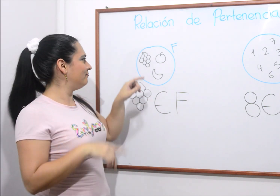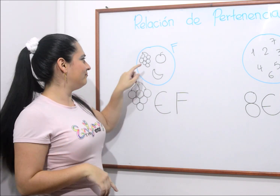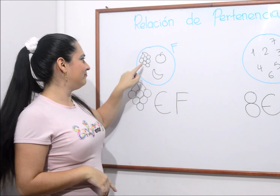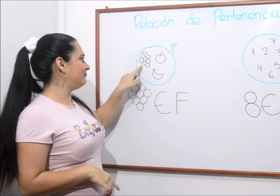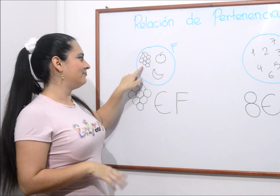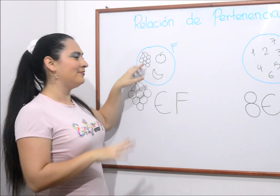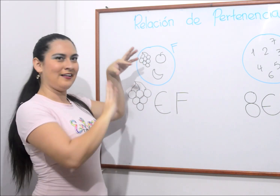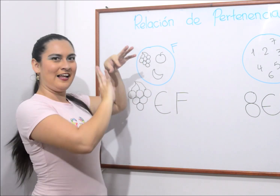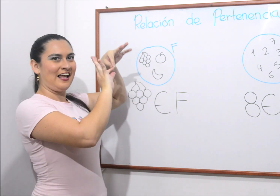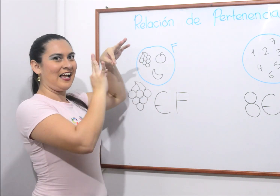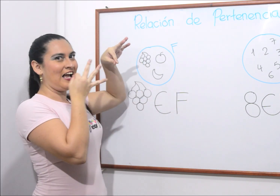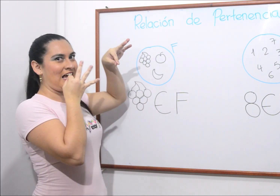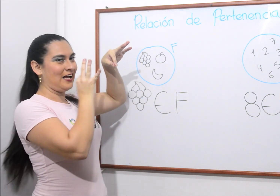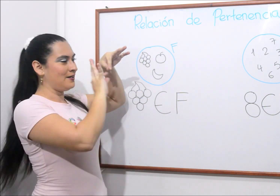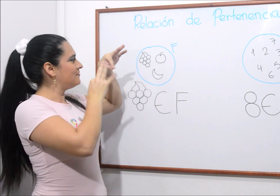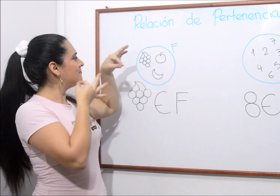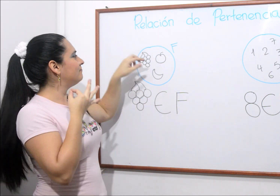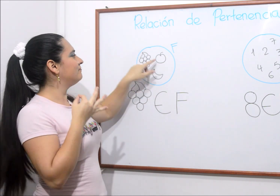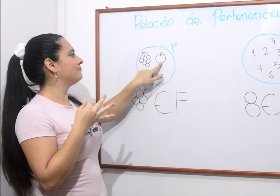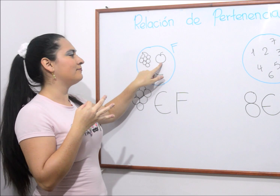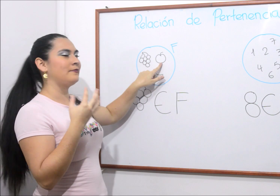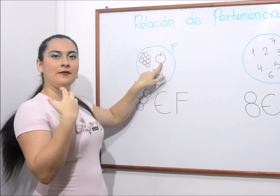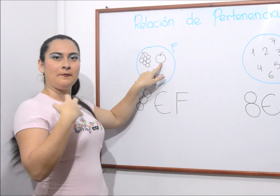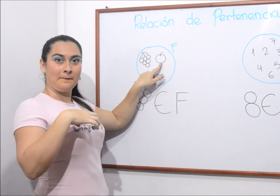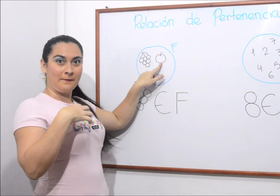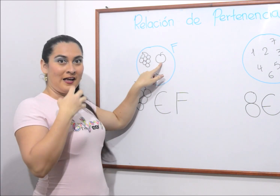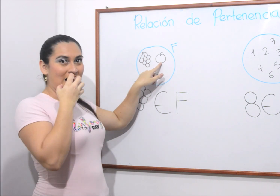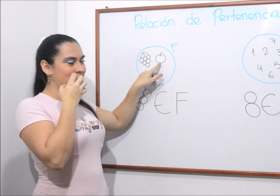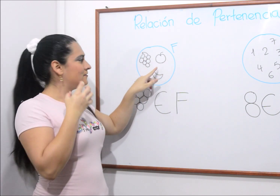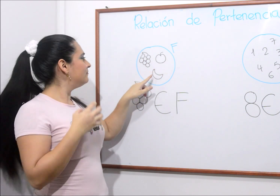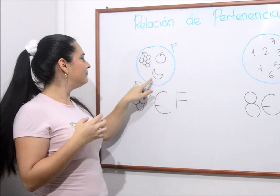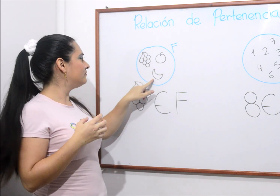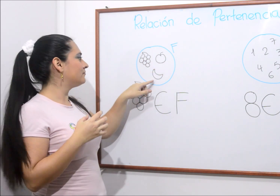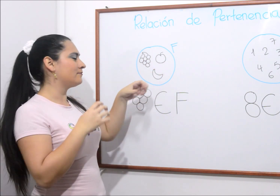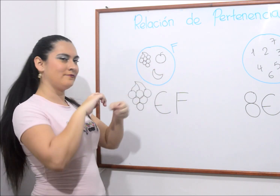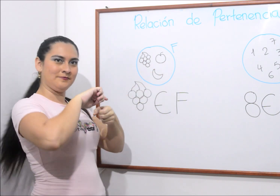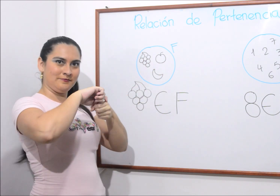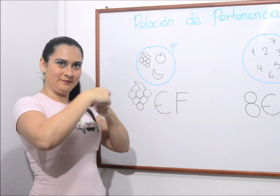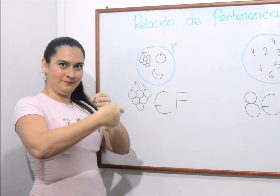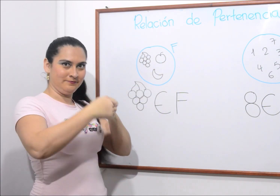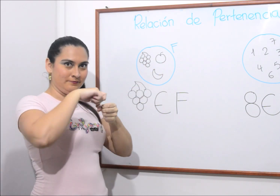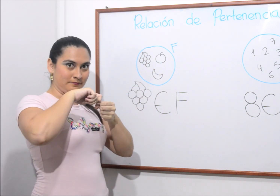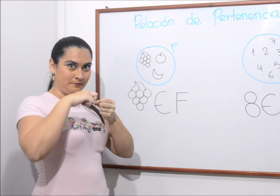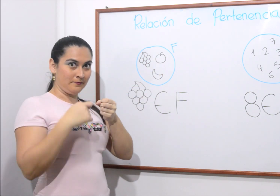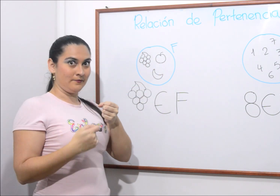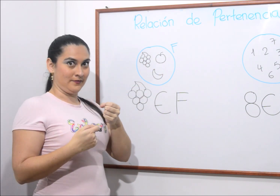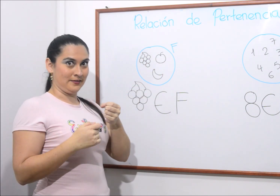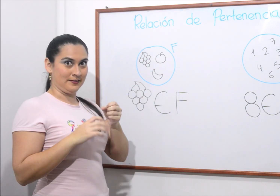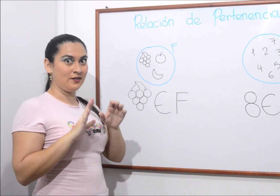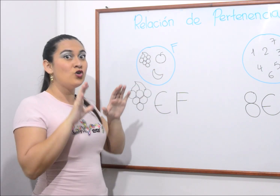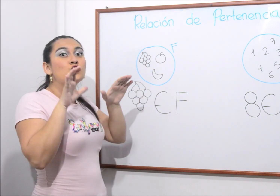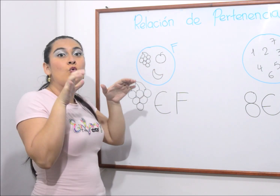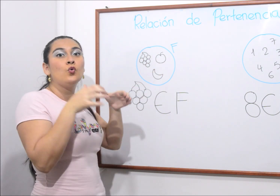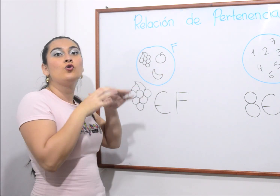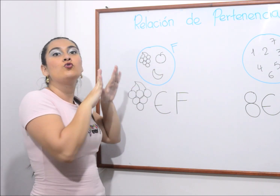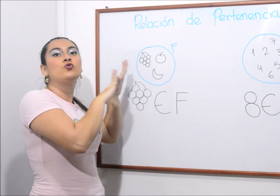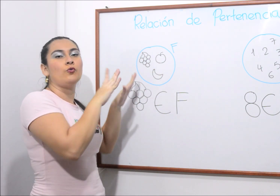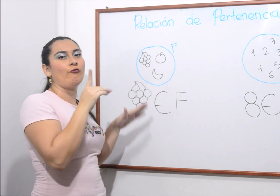frutas. Este contiene uvas, manzana y banano. Estos elementos pertenecen al